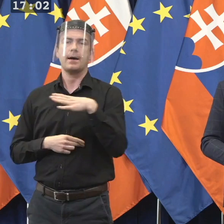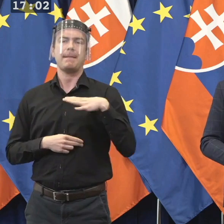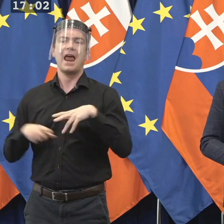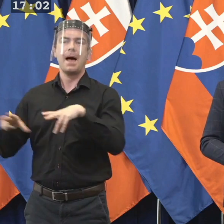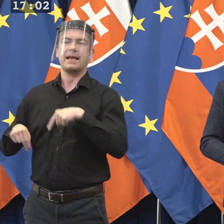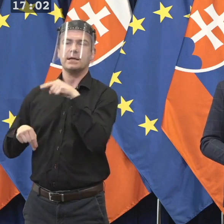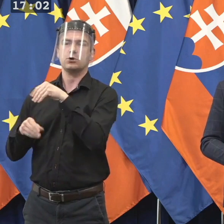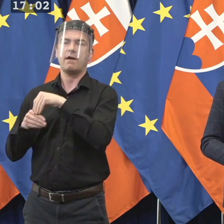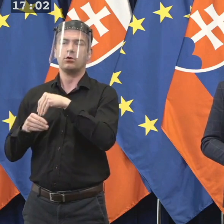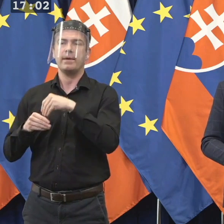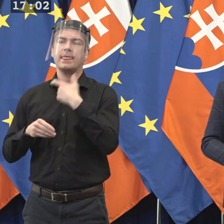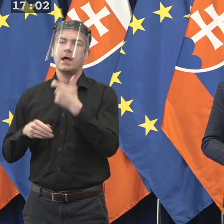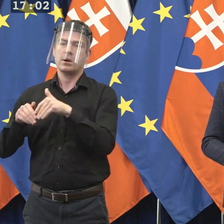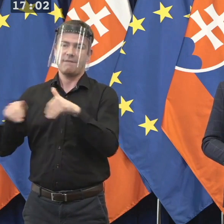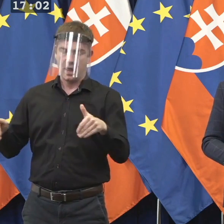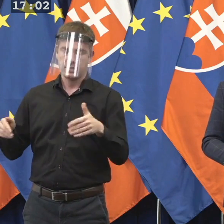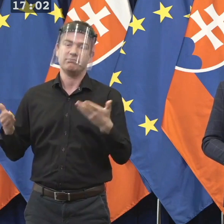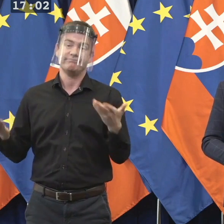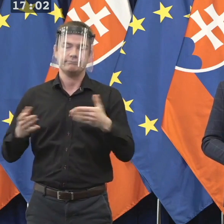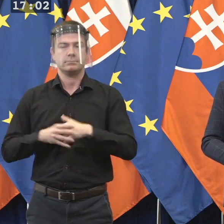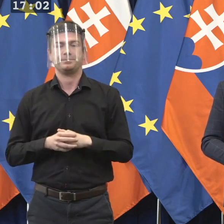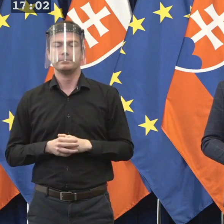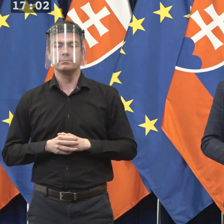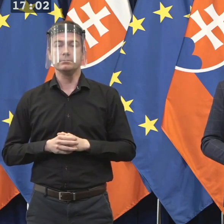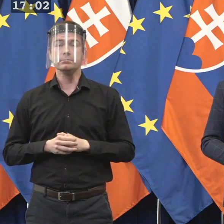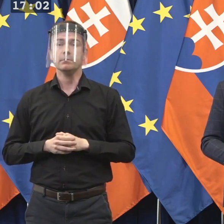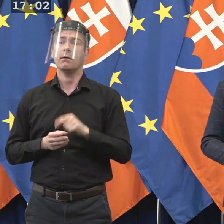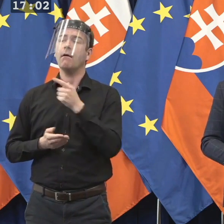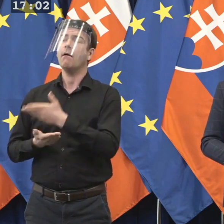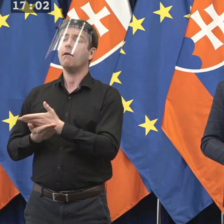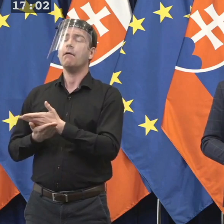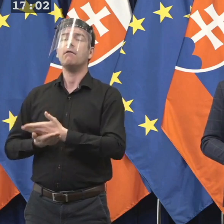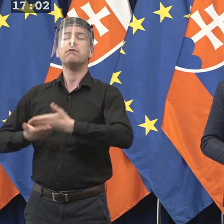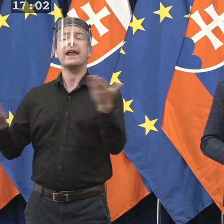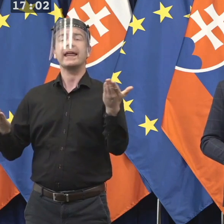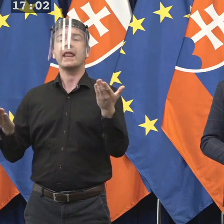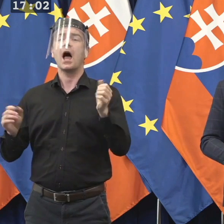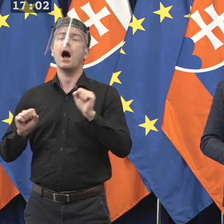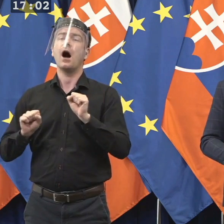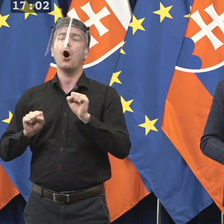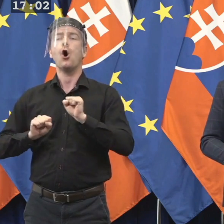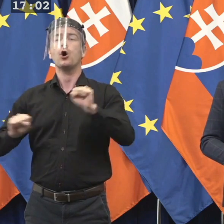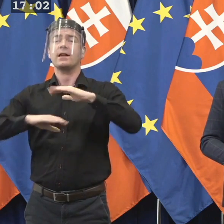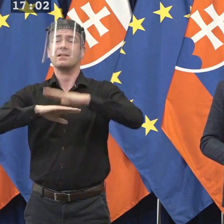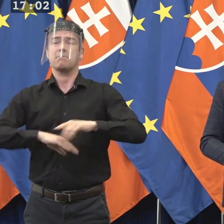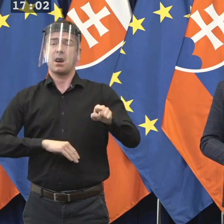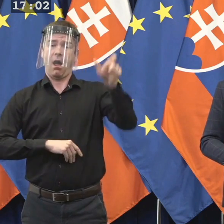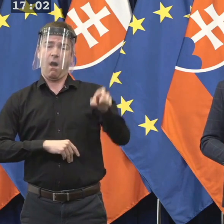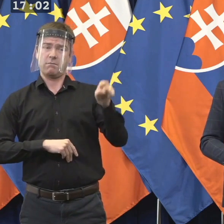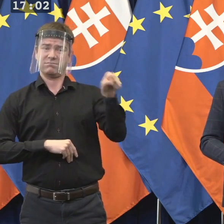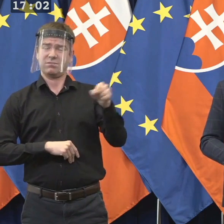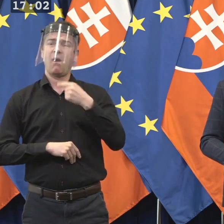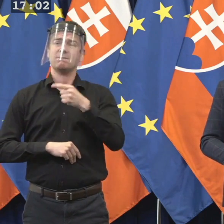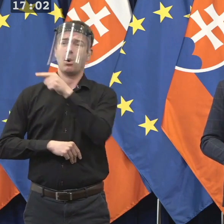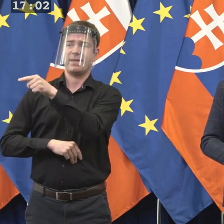v Národnej rade. Tak sa nám to tak trošku vracia späť. Verejná ochrankyňa práv konštatovala vo svojom podnete, že tým